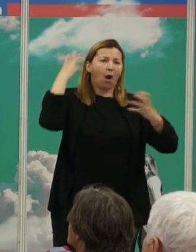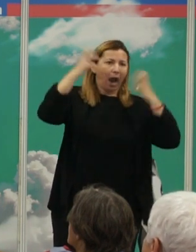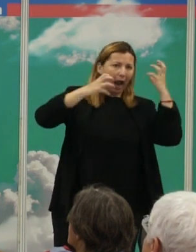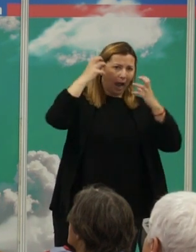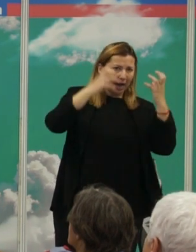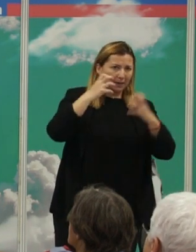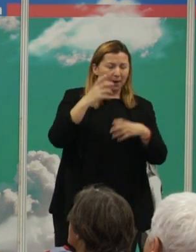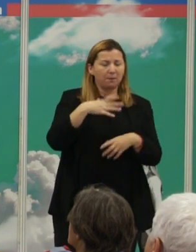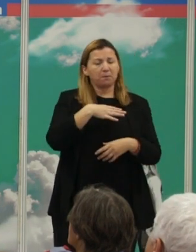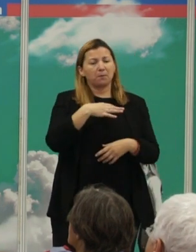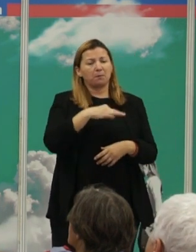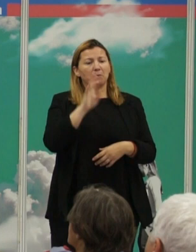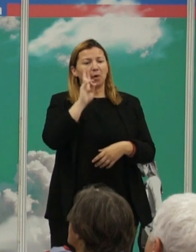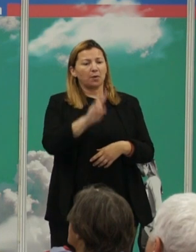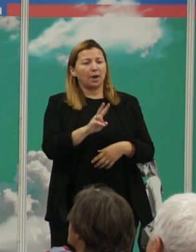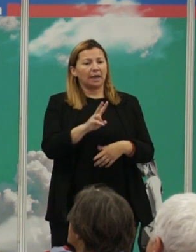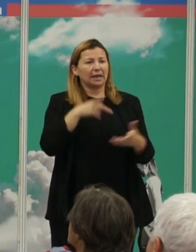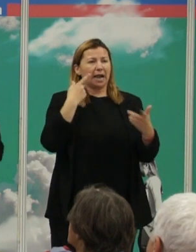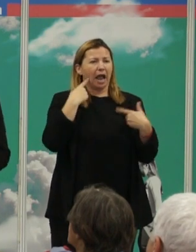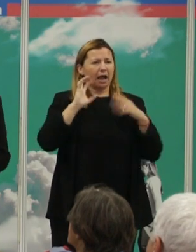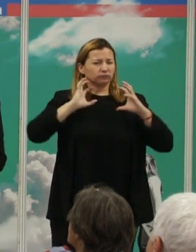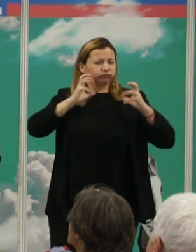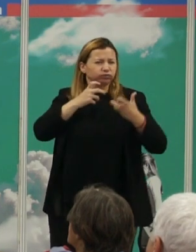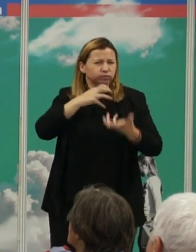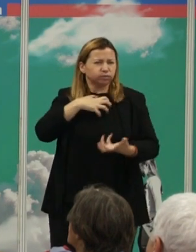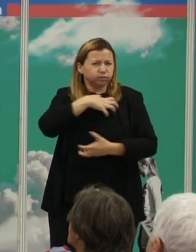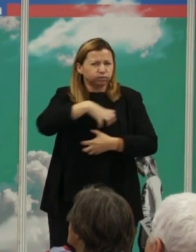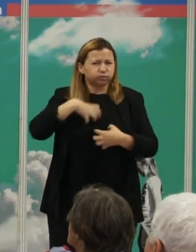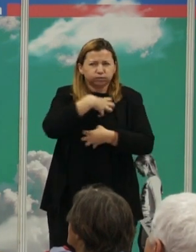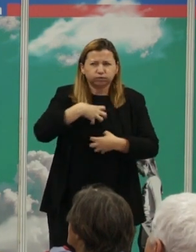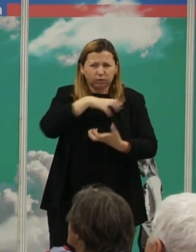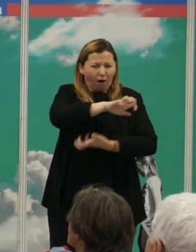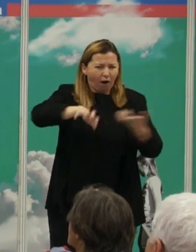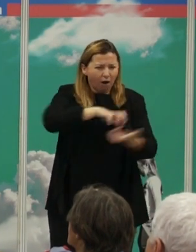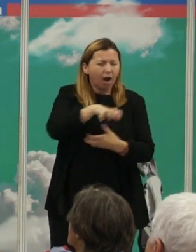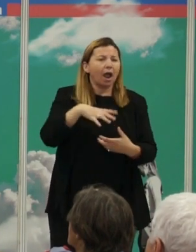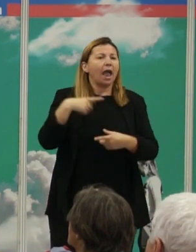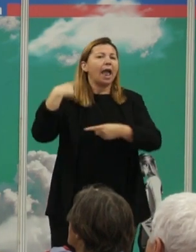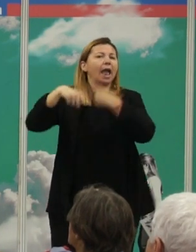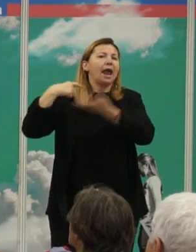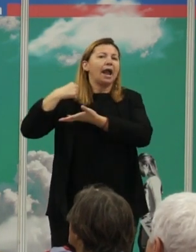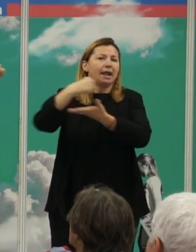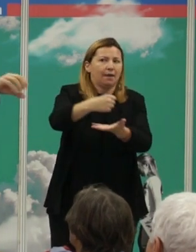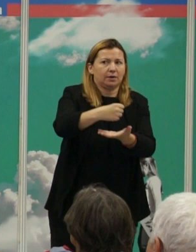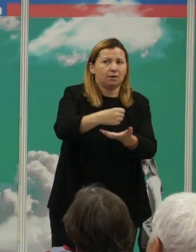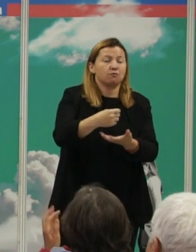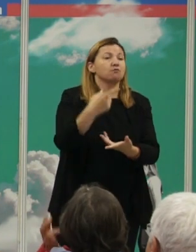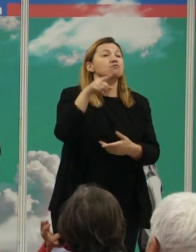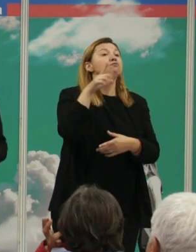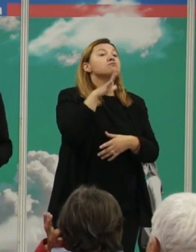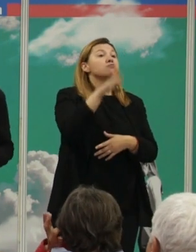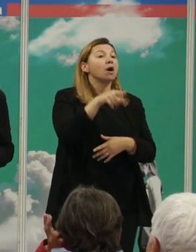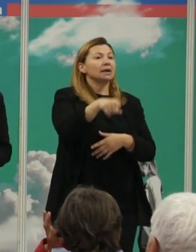mamíferos es que la violencia, la agresividad tiene un alto componente genético y que además es muy heredable. Si es heredable es importante porque la selección natural